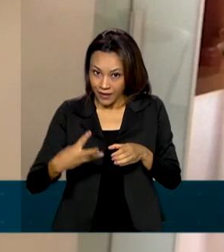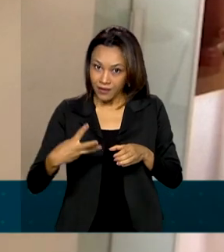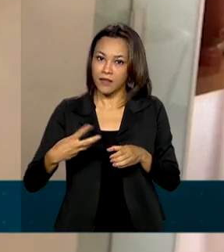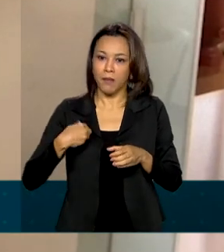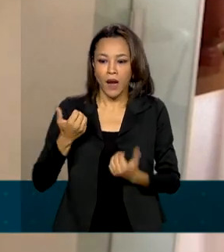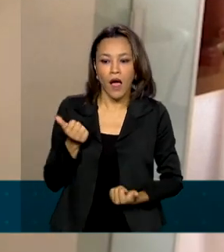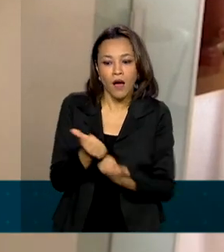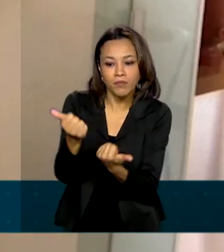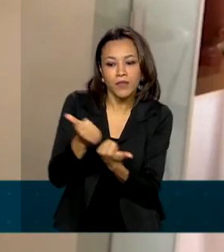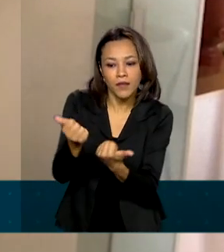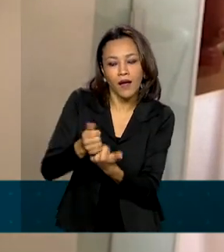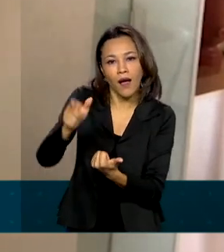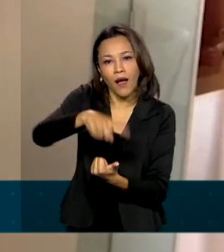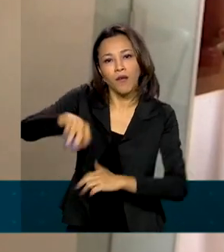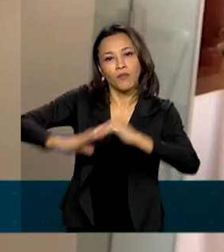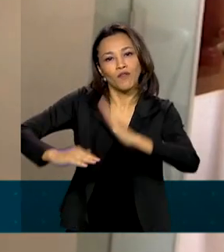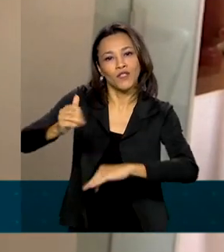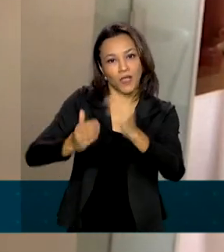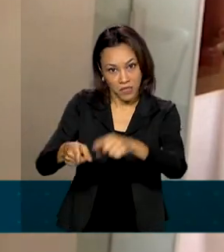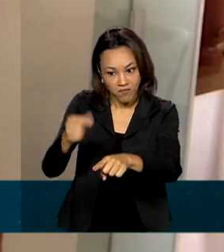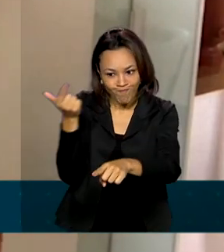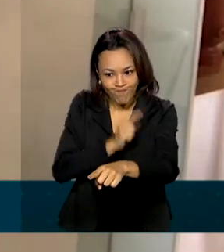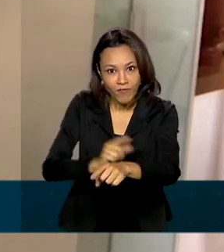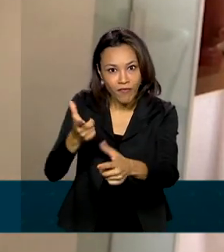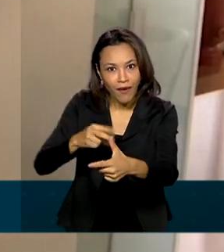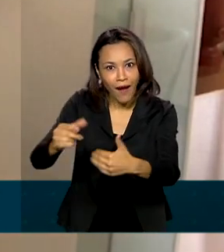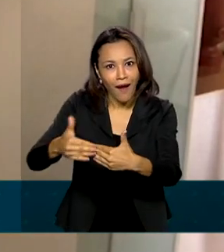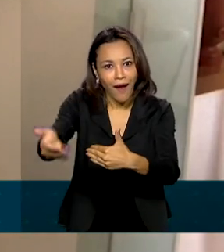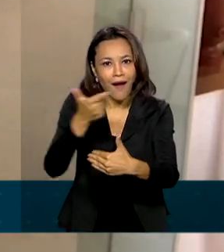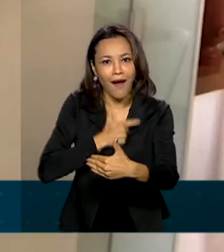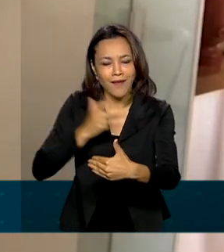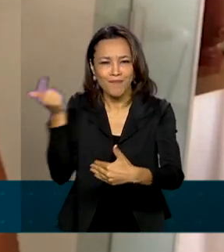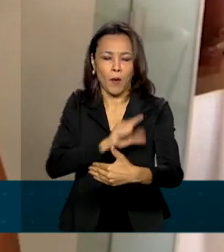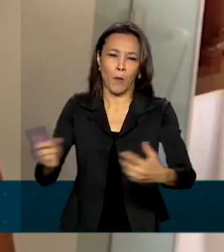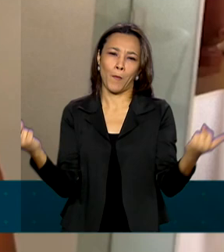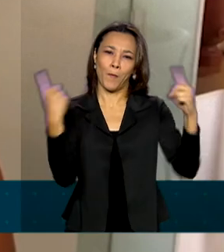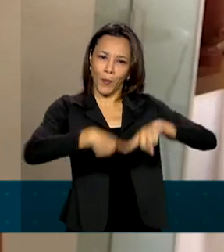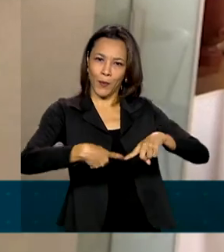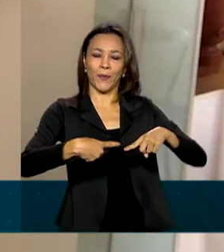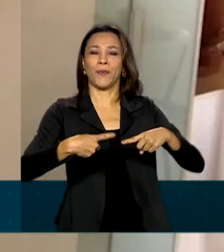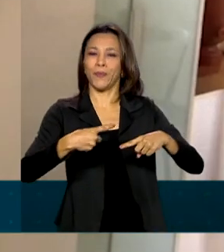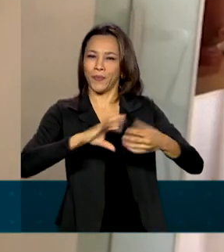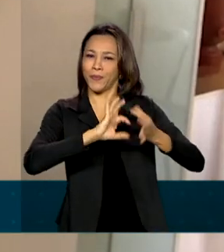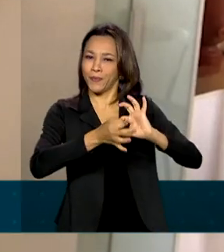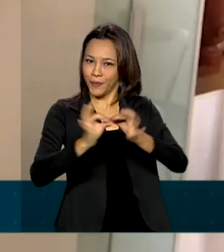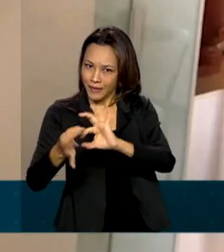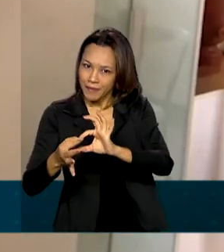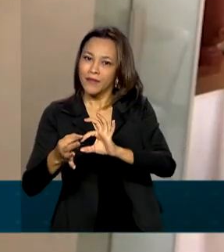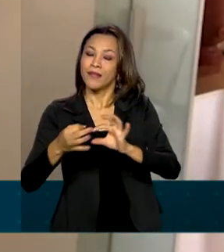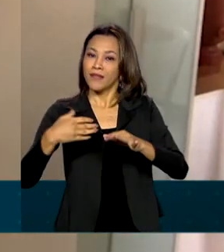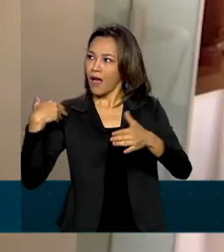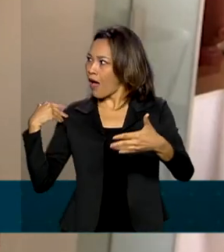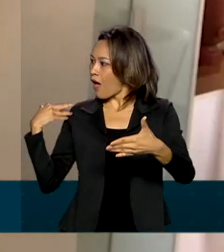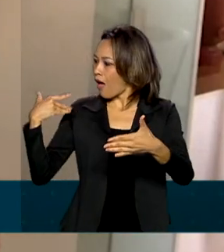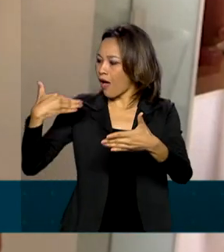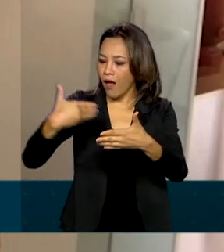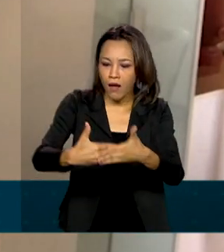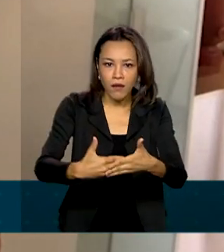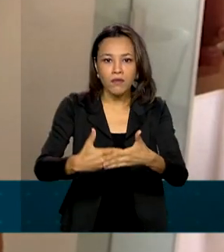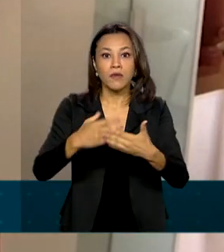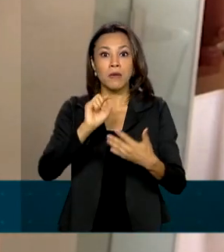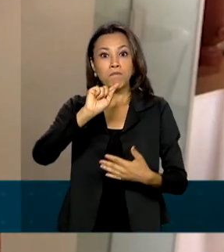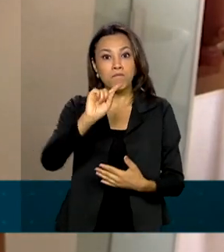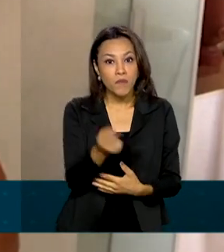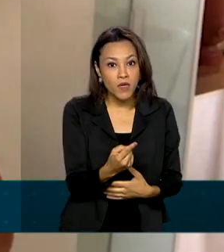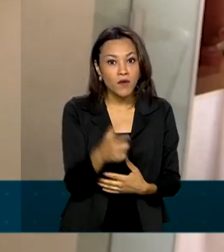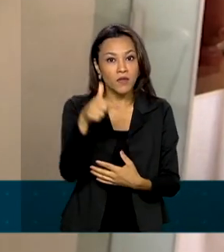com potencial real de ganhar medalhas e disputar as finais olímpicas. De lá para cá, já foram pagos 1